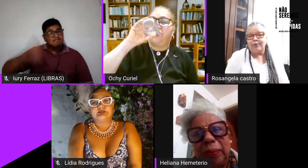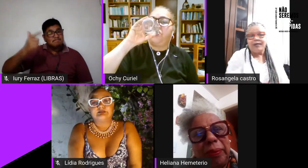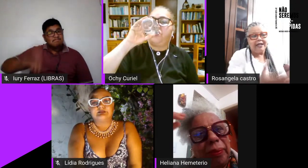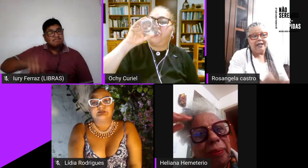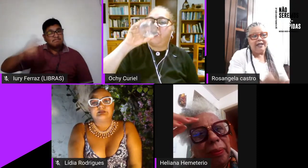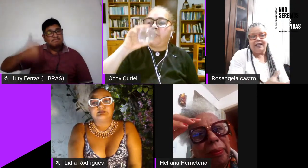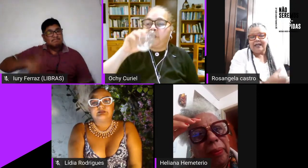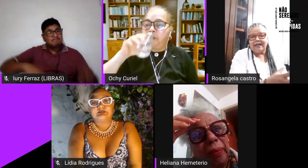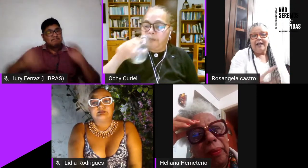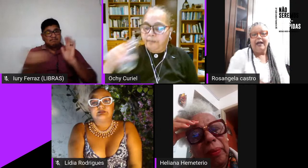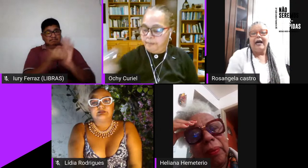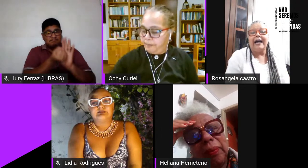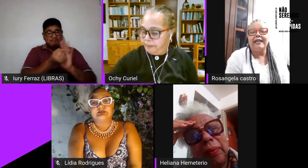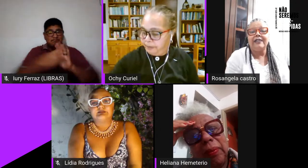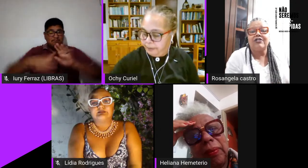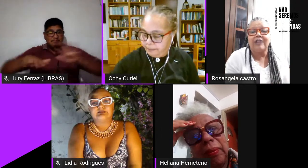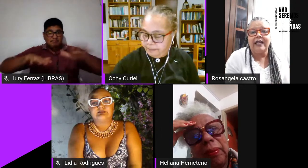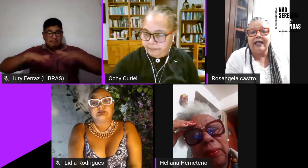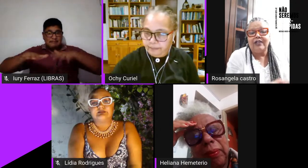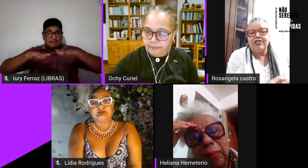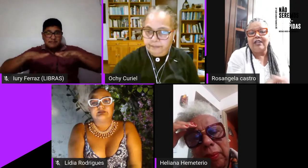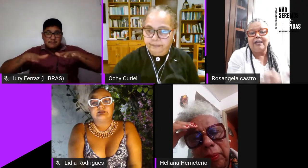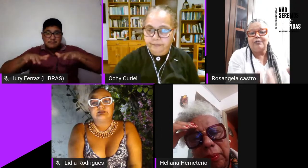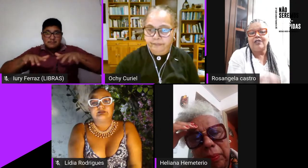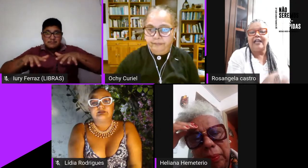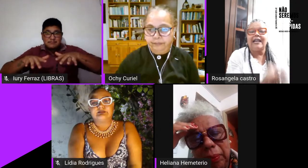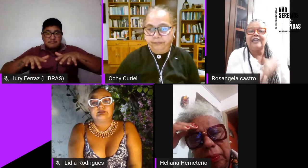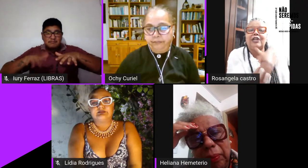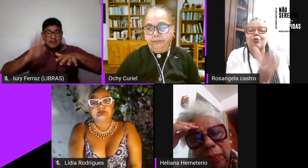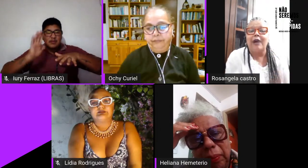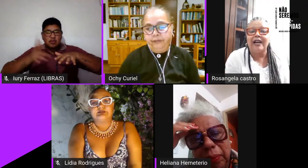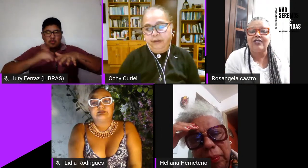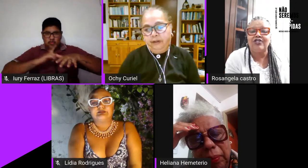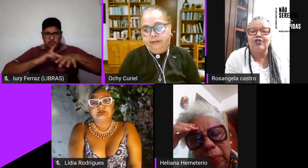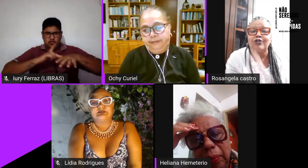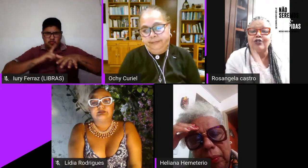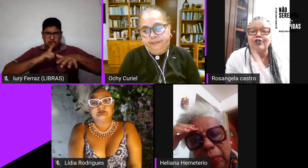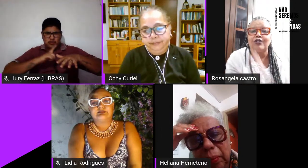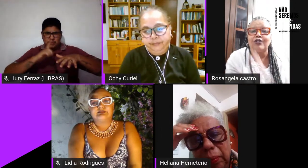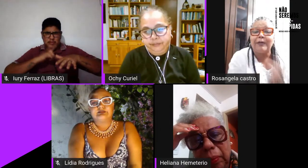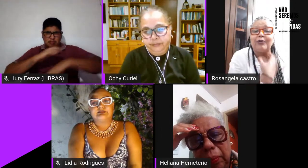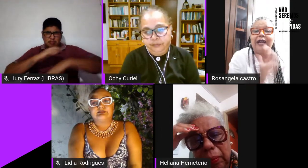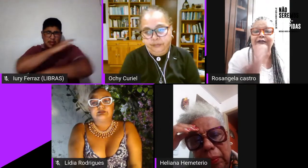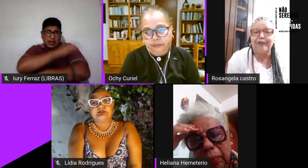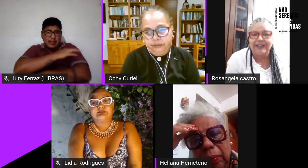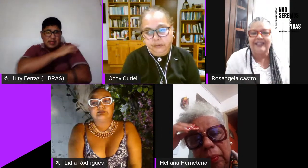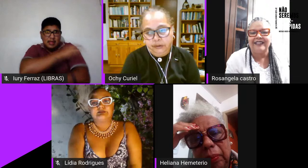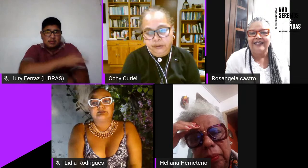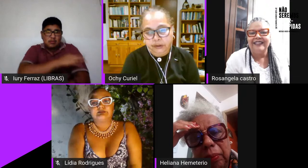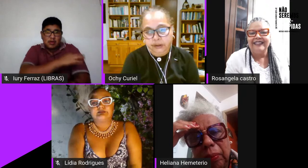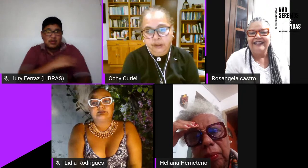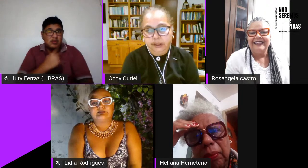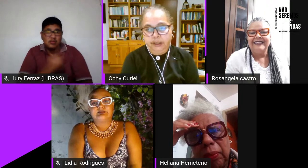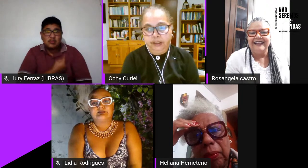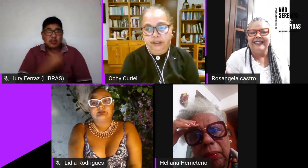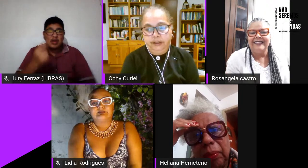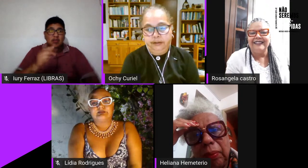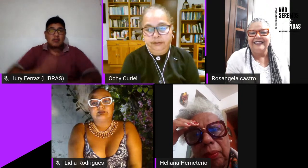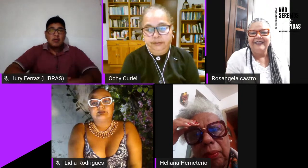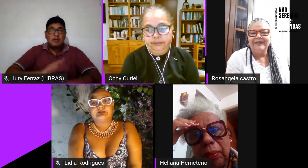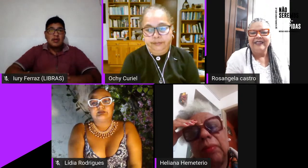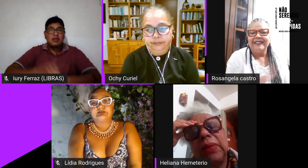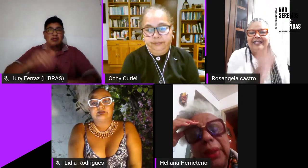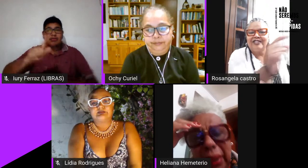movimento porque aí já temos as tatuagens nós somos da época do Gaivota né